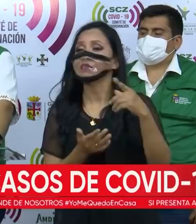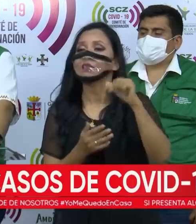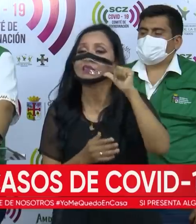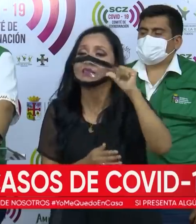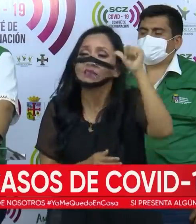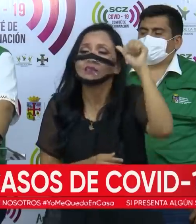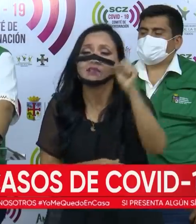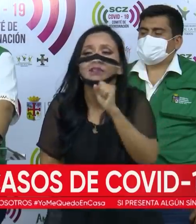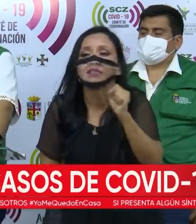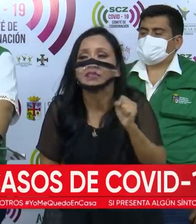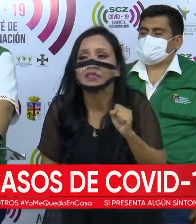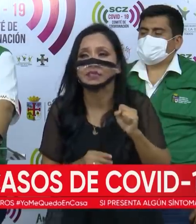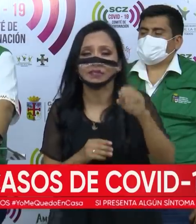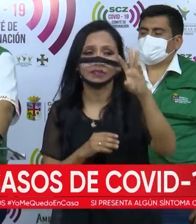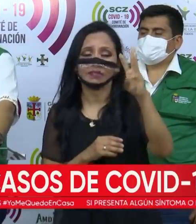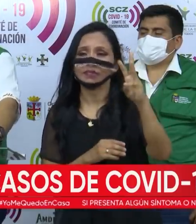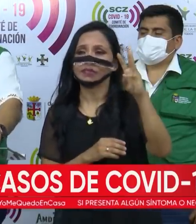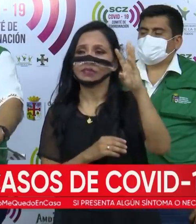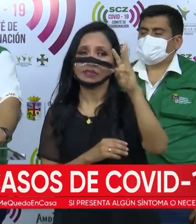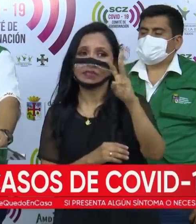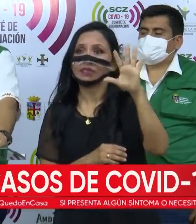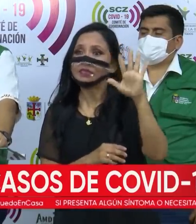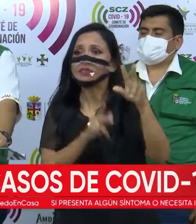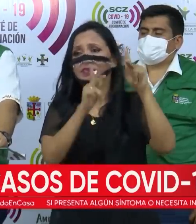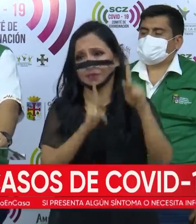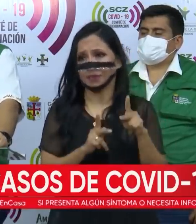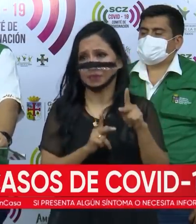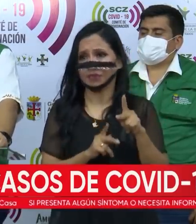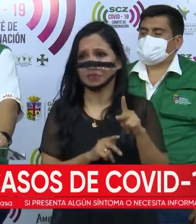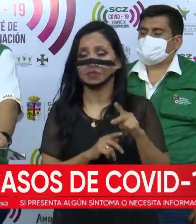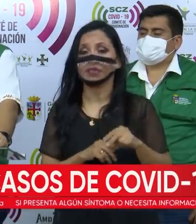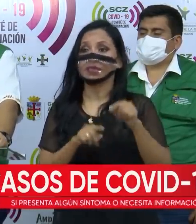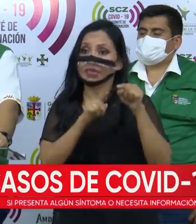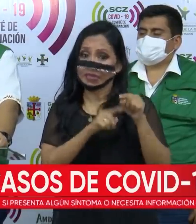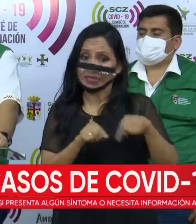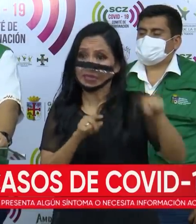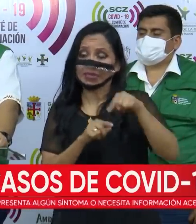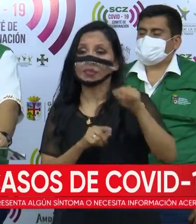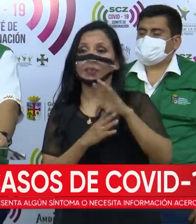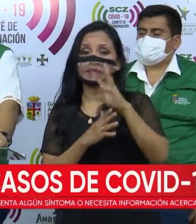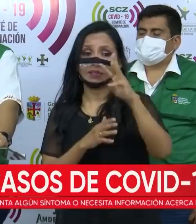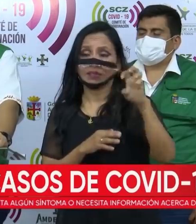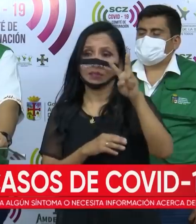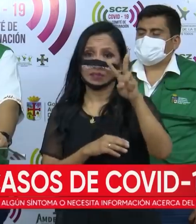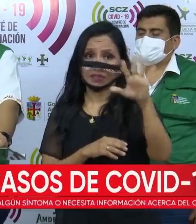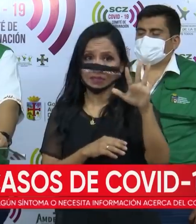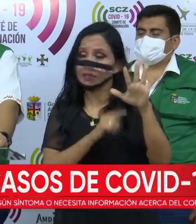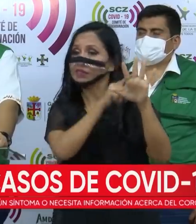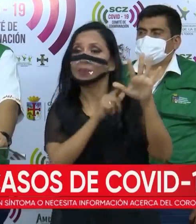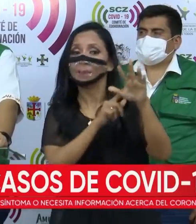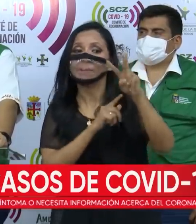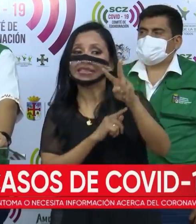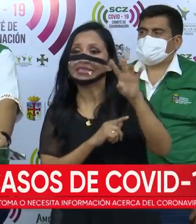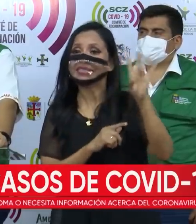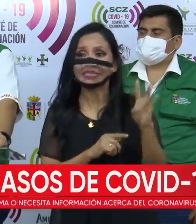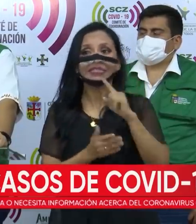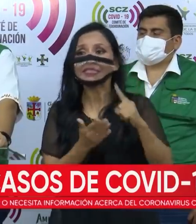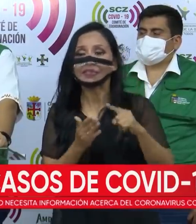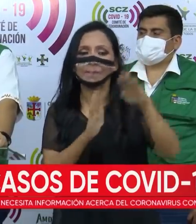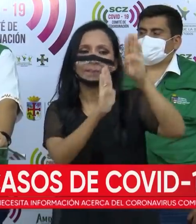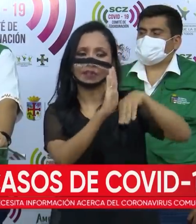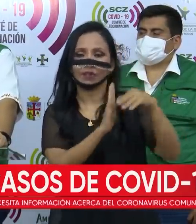60 años. 65. Y de estos 27 son menores de 15 años.